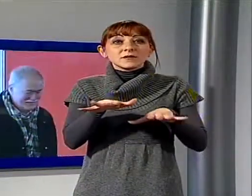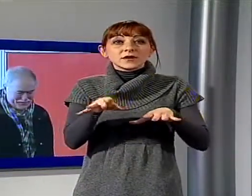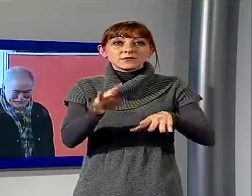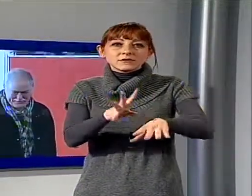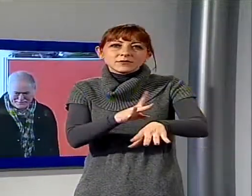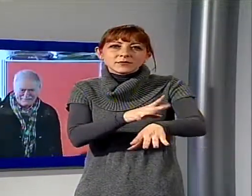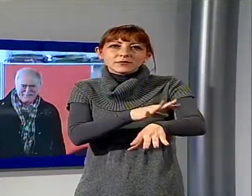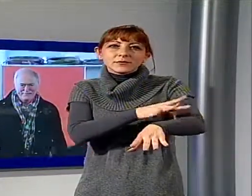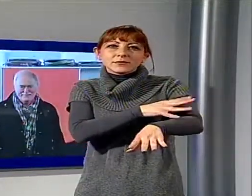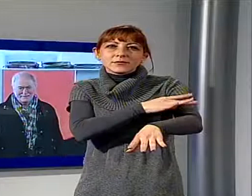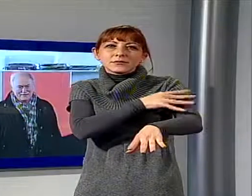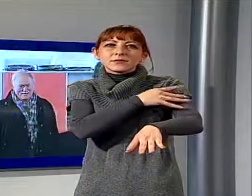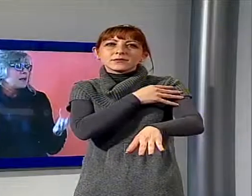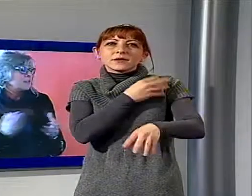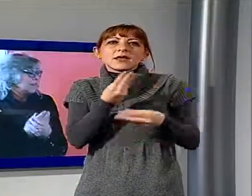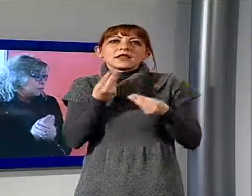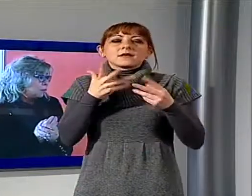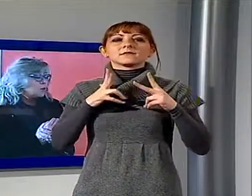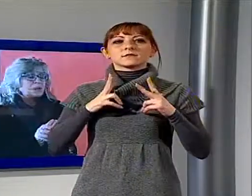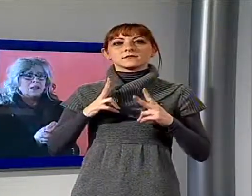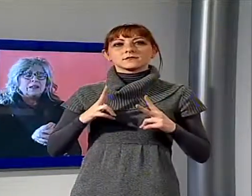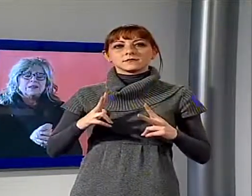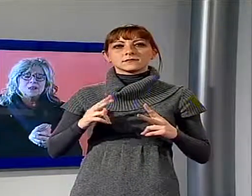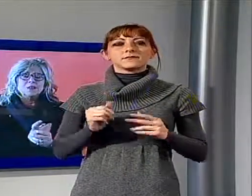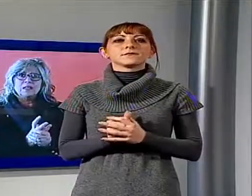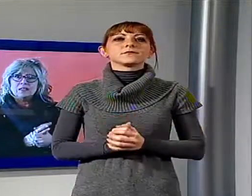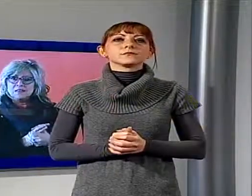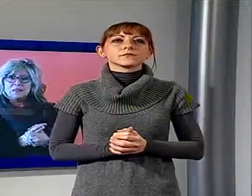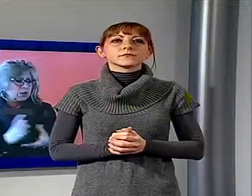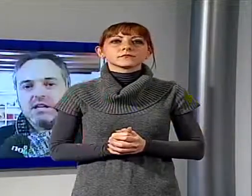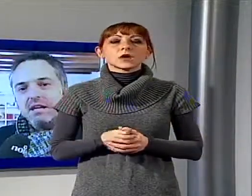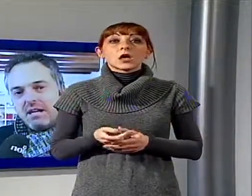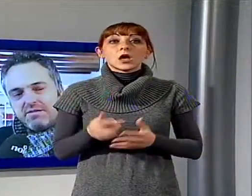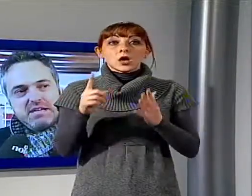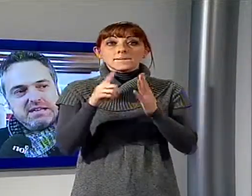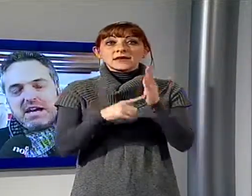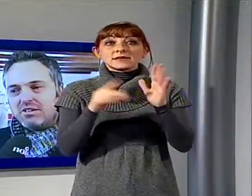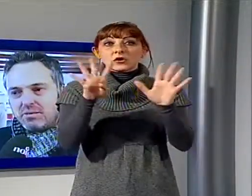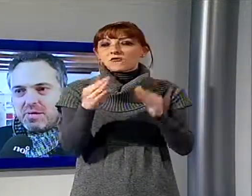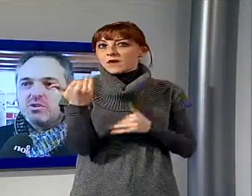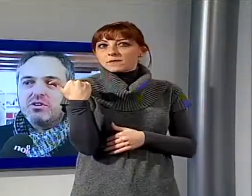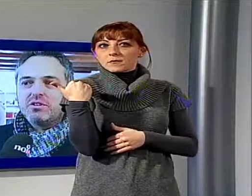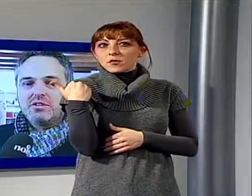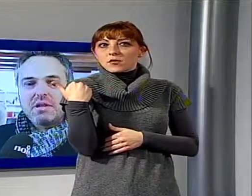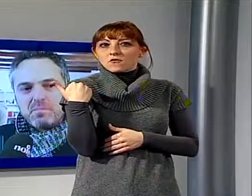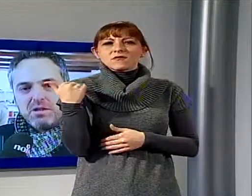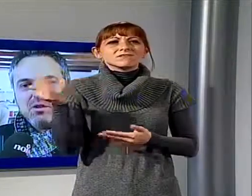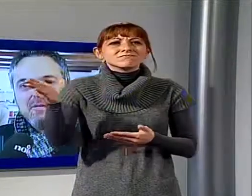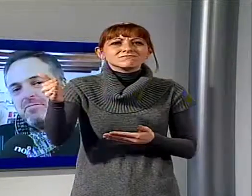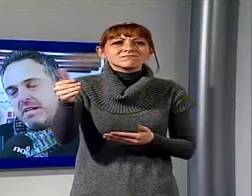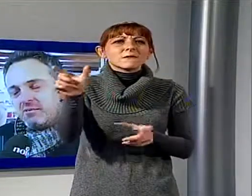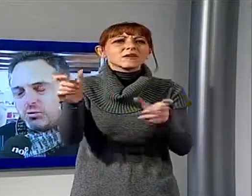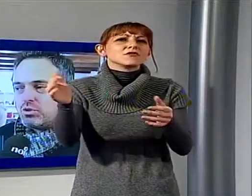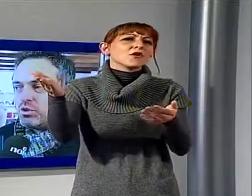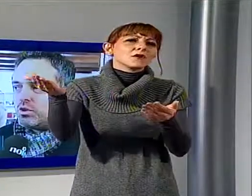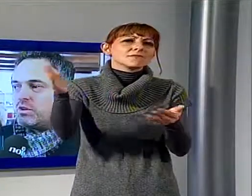permettono di rilassarti. Abbiamo coinvolto lo scorso novembre le persone a venire al teatro l'abbiamo riempito